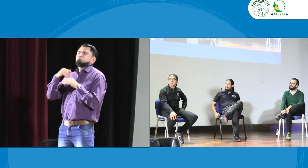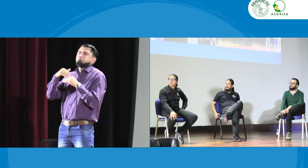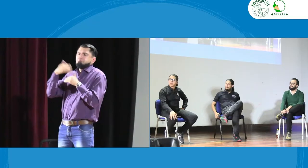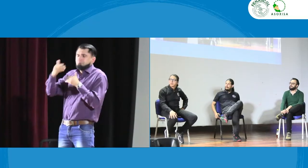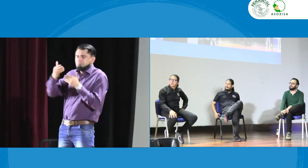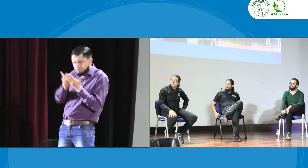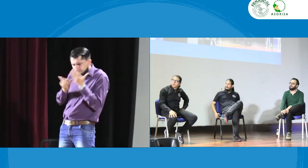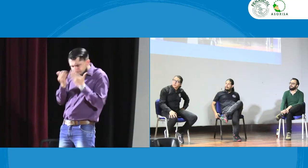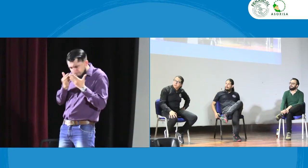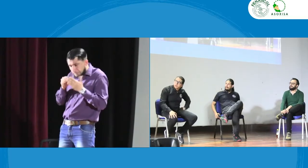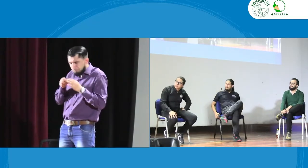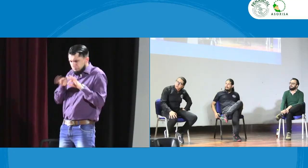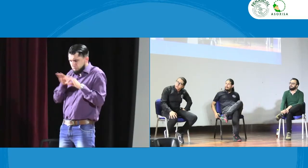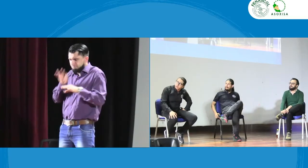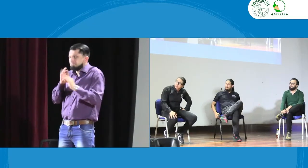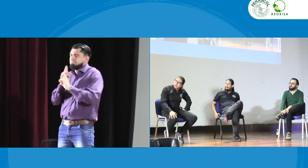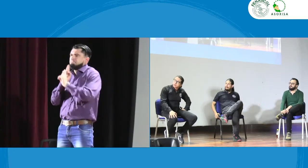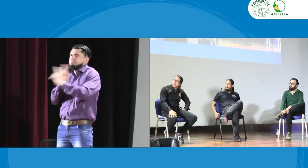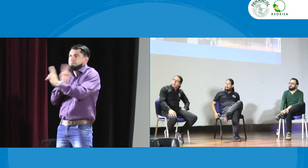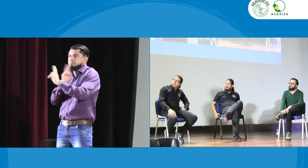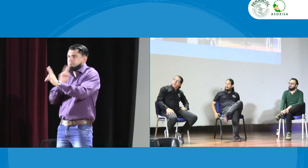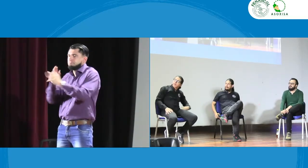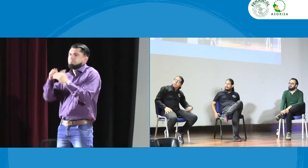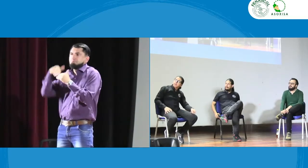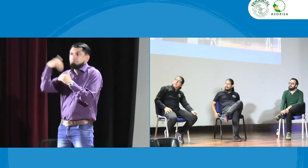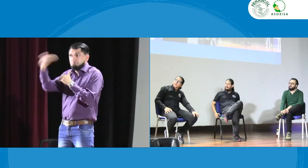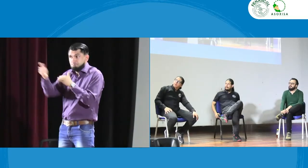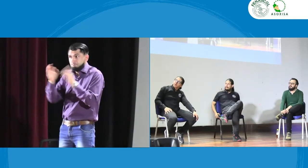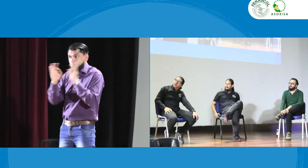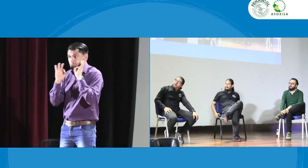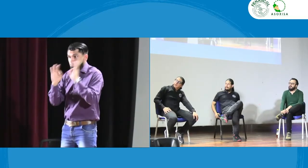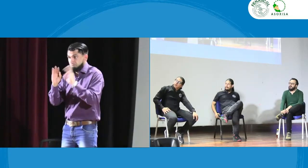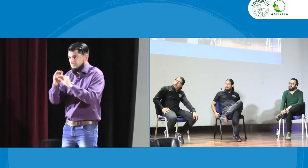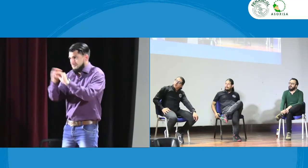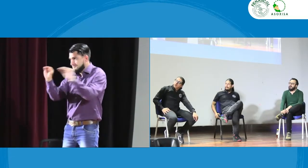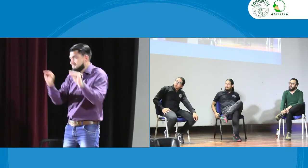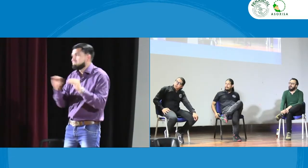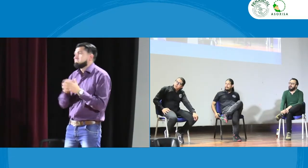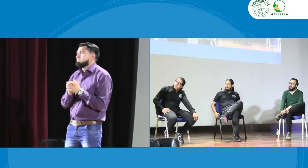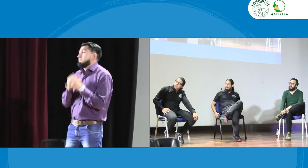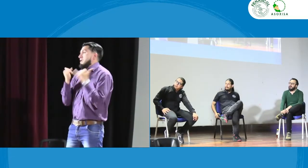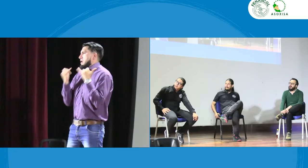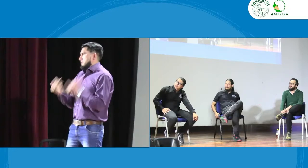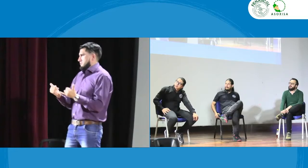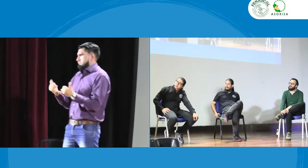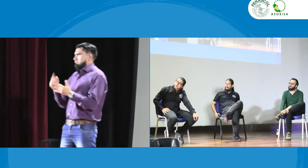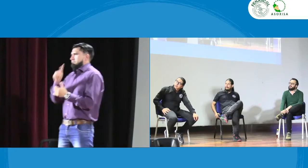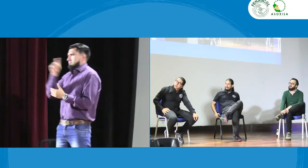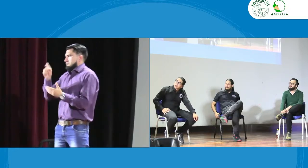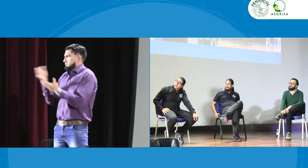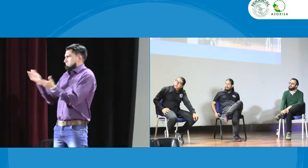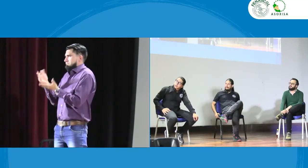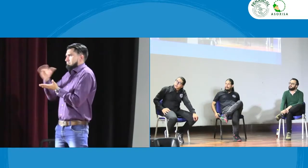más adelante obviamente no podemos responder inmediatamente como les comentaba lo responderemos